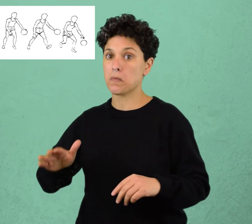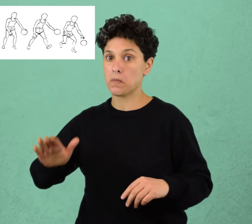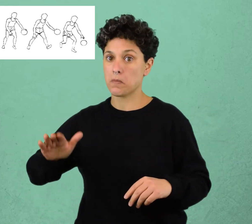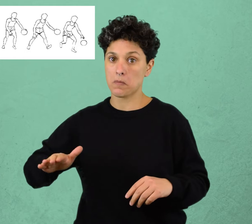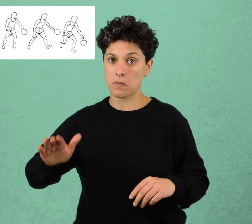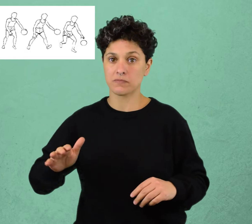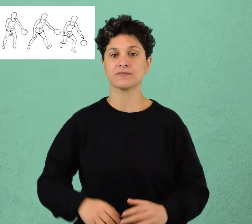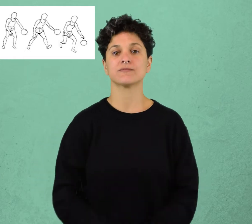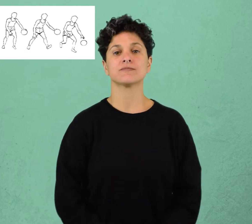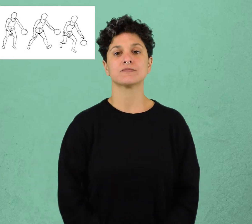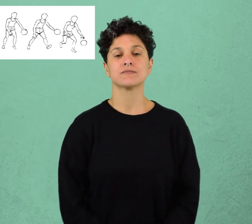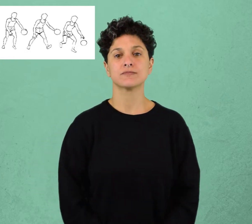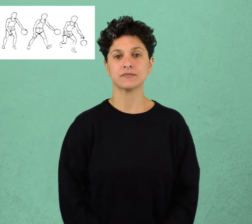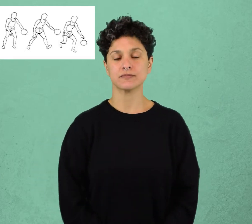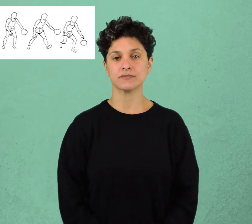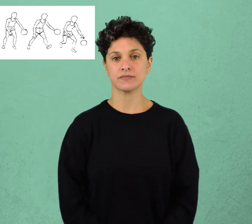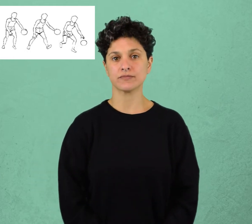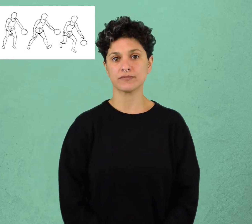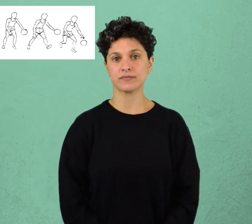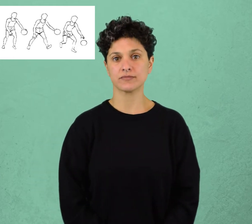y comienzo a picar con la otra mano.